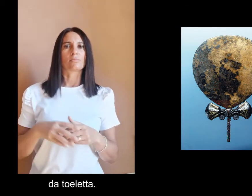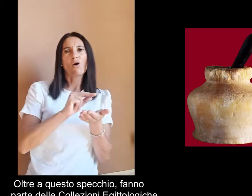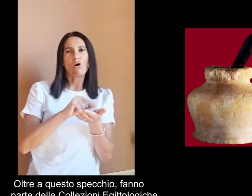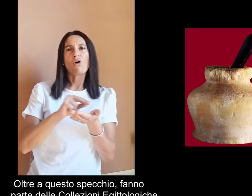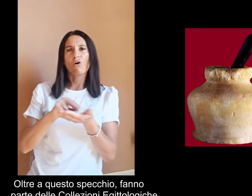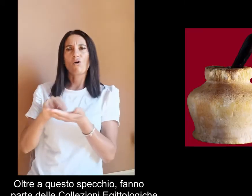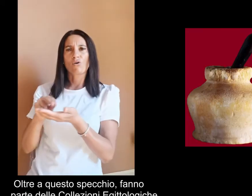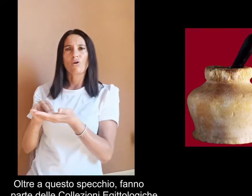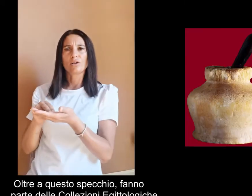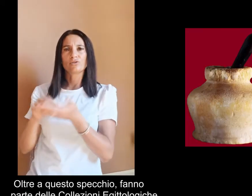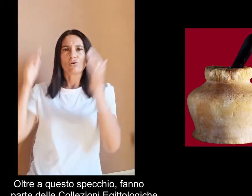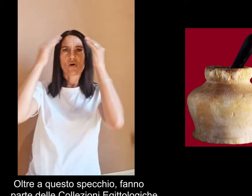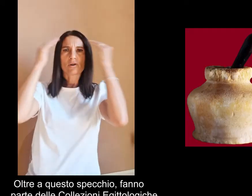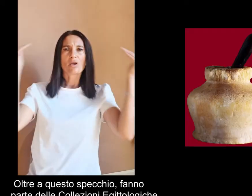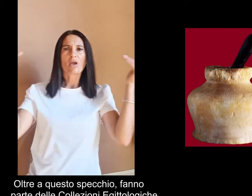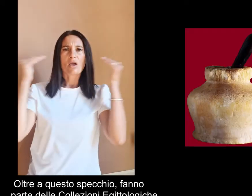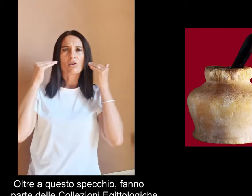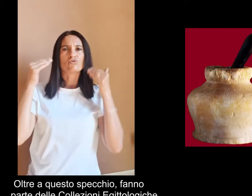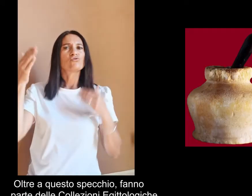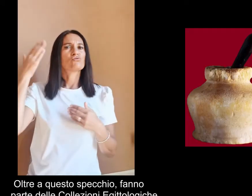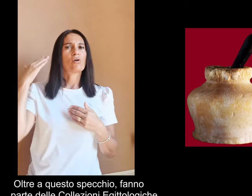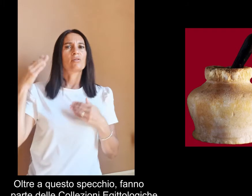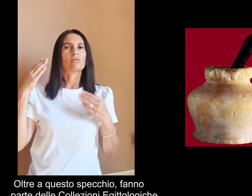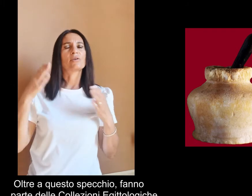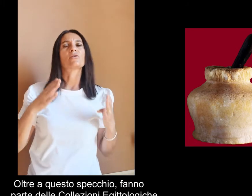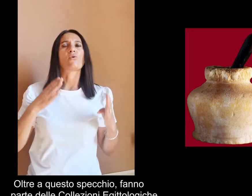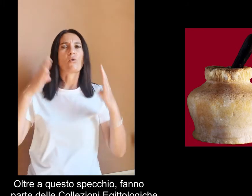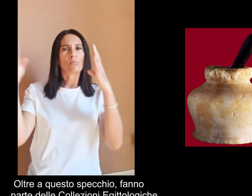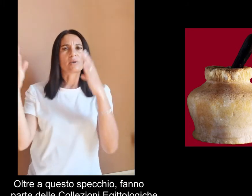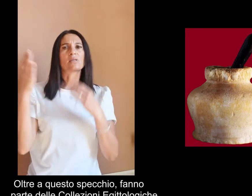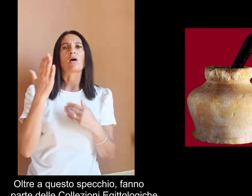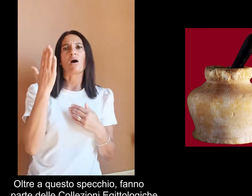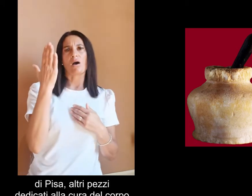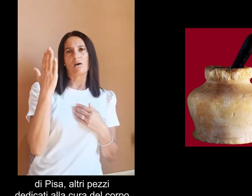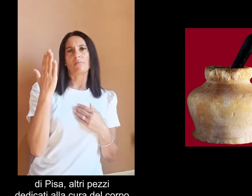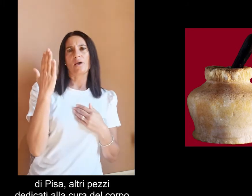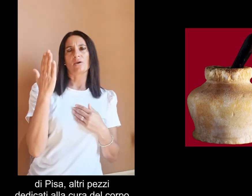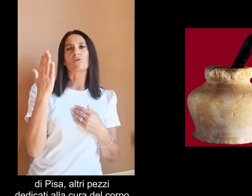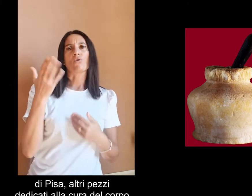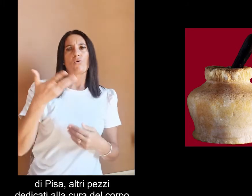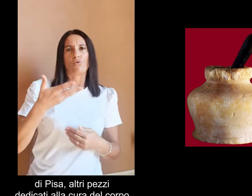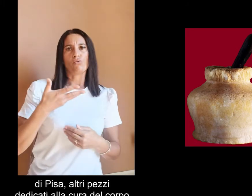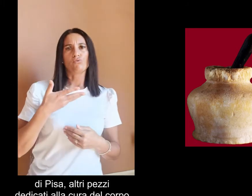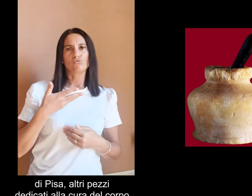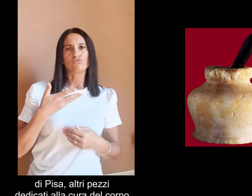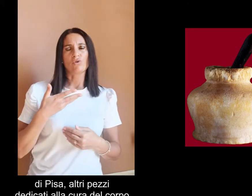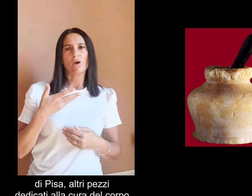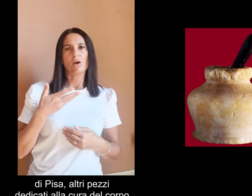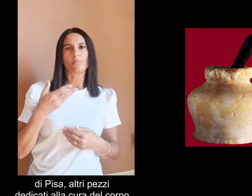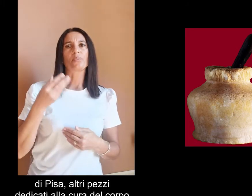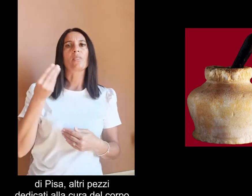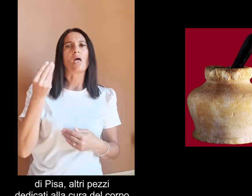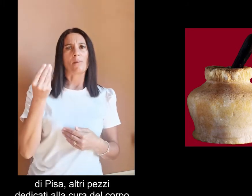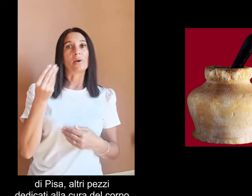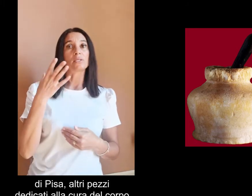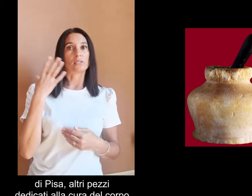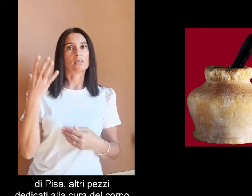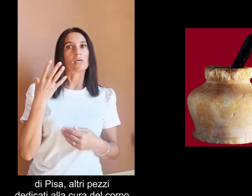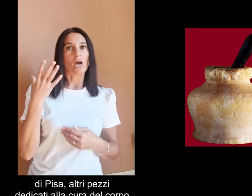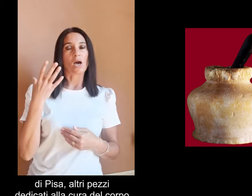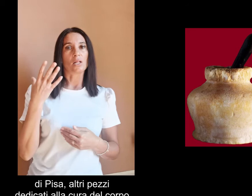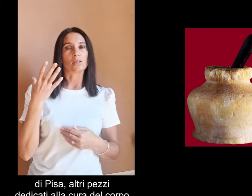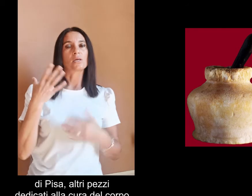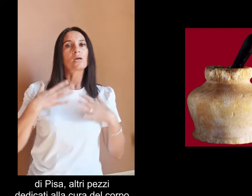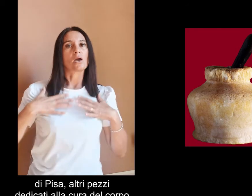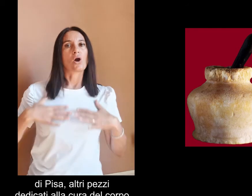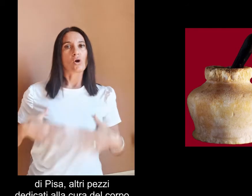toeletta oltre a questo specchio fanno parte delle collezioni gittologiche di pisa altri